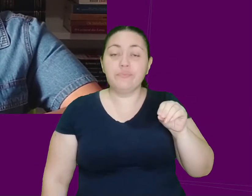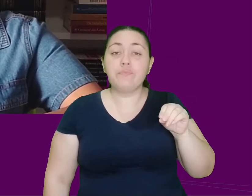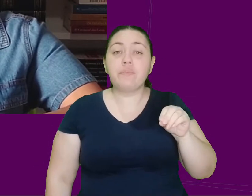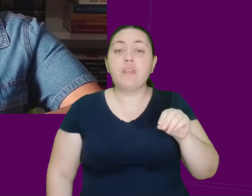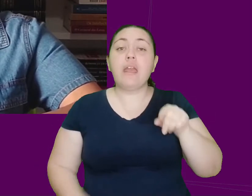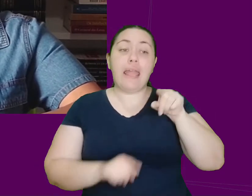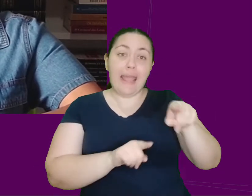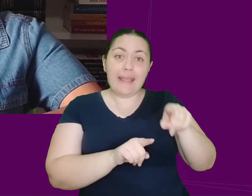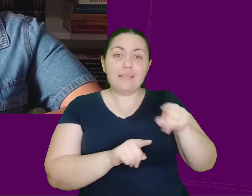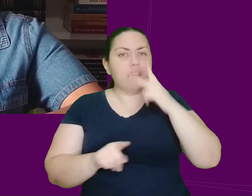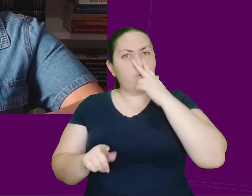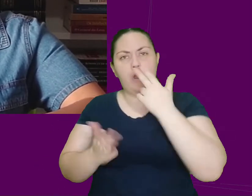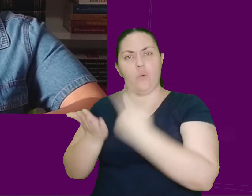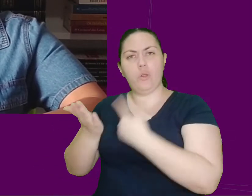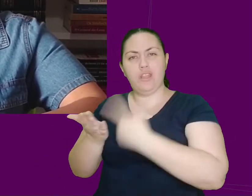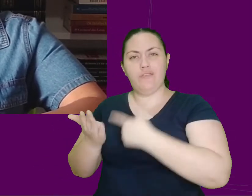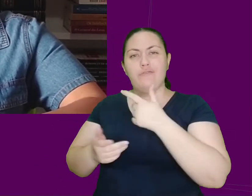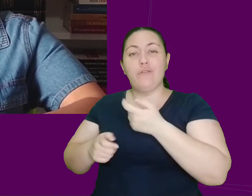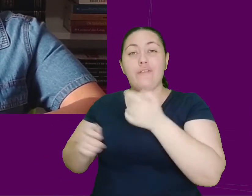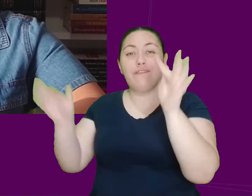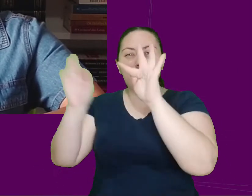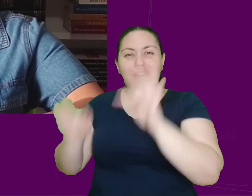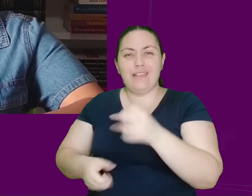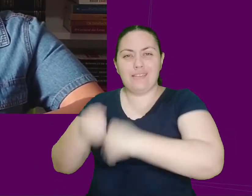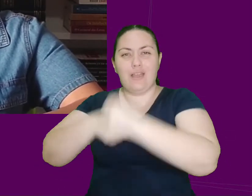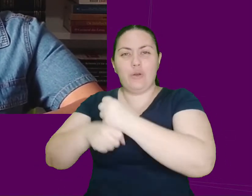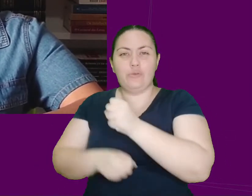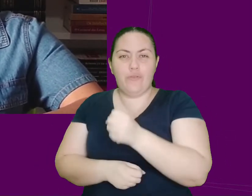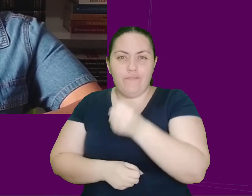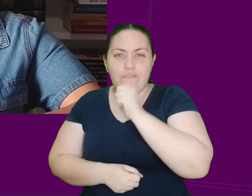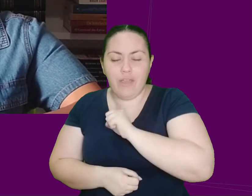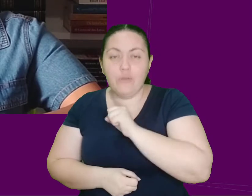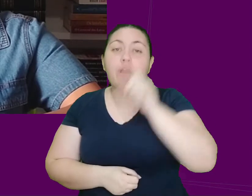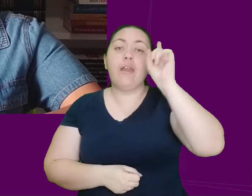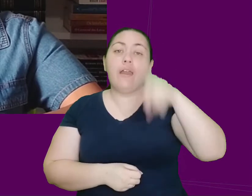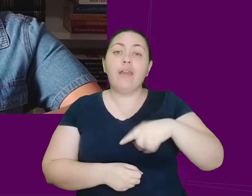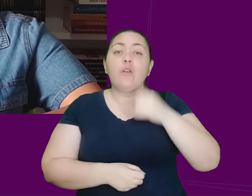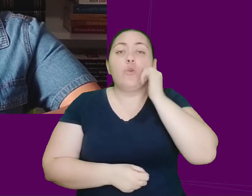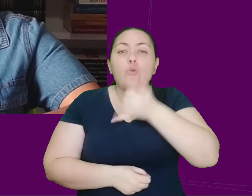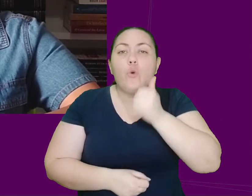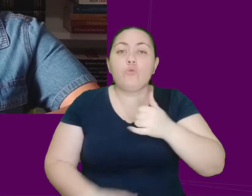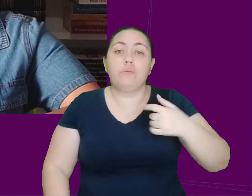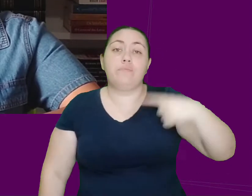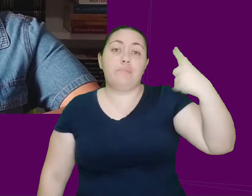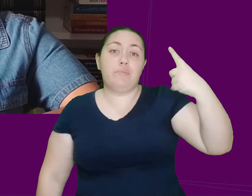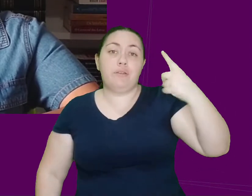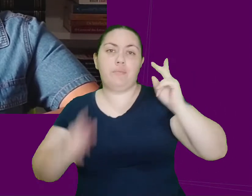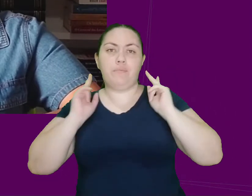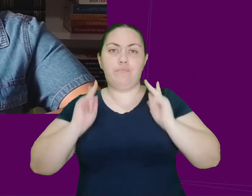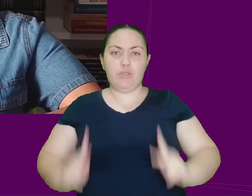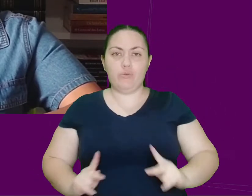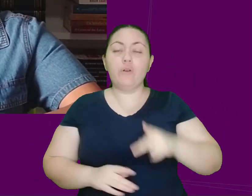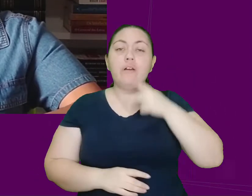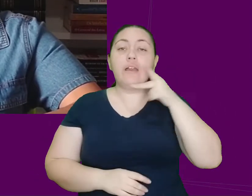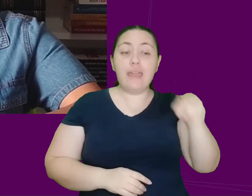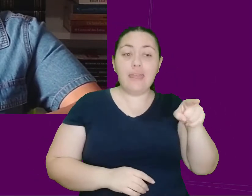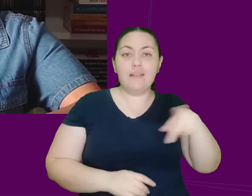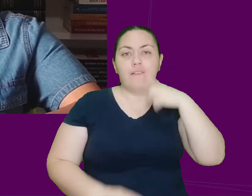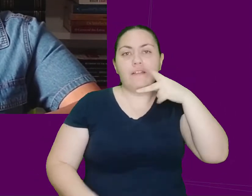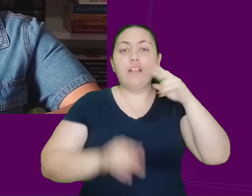apresenta um relato pessoal escrito em primeira pessoa, em que o narrador conta sobre sua experiência na luta contra a ditadura militar brasileira.